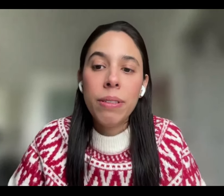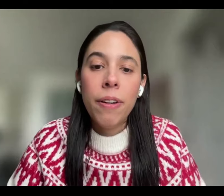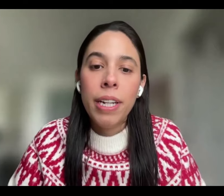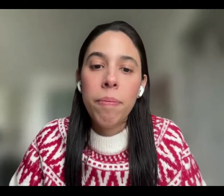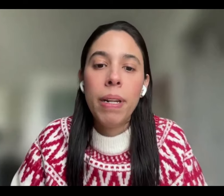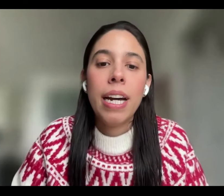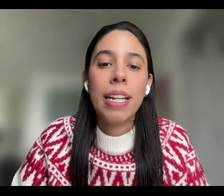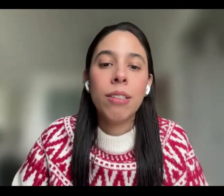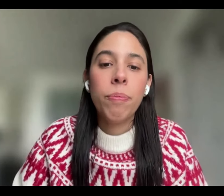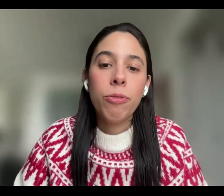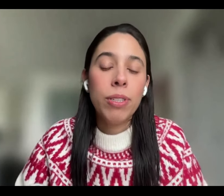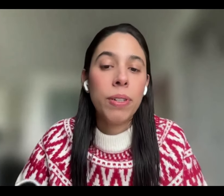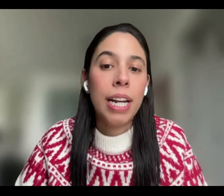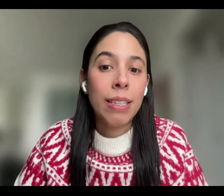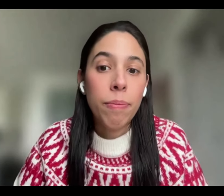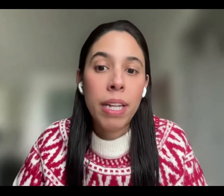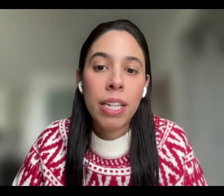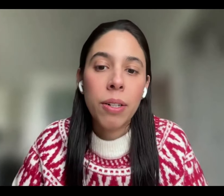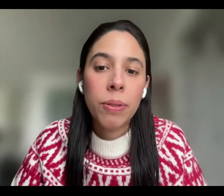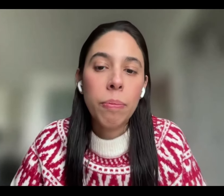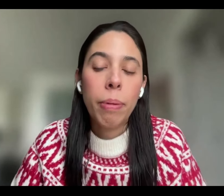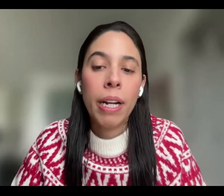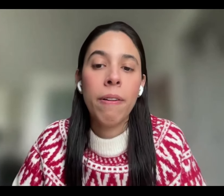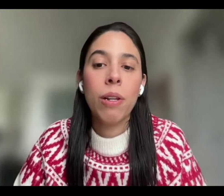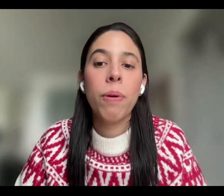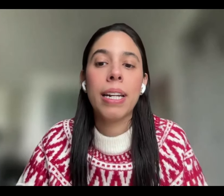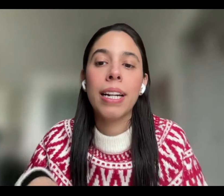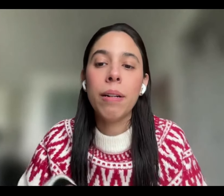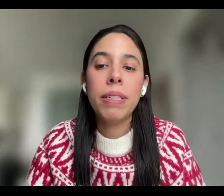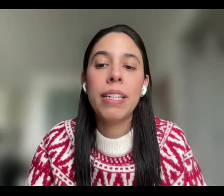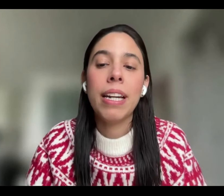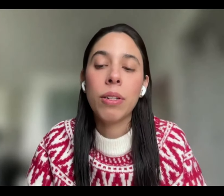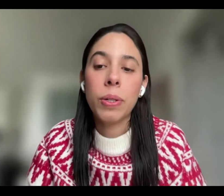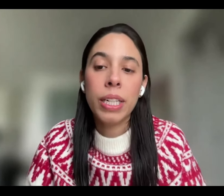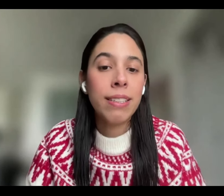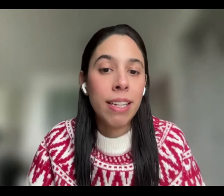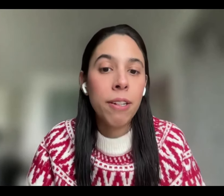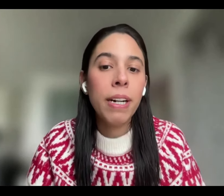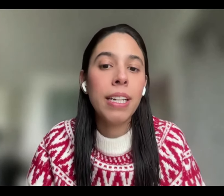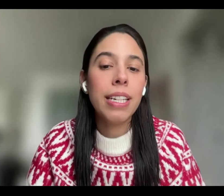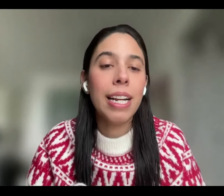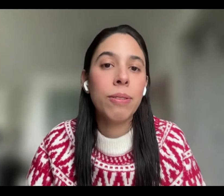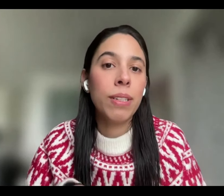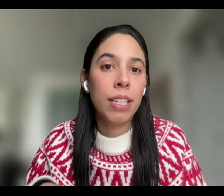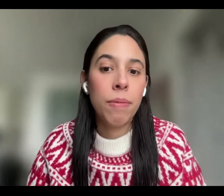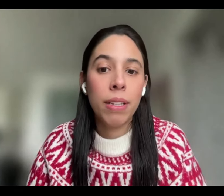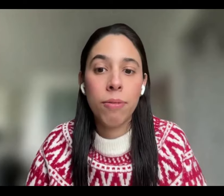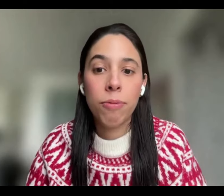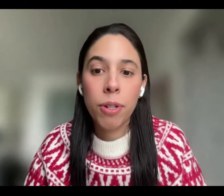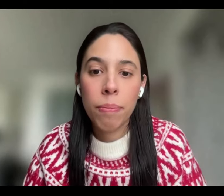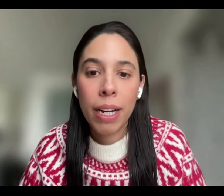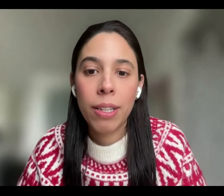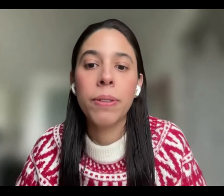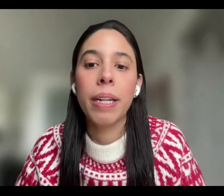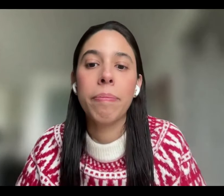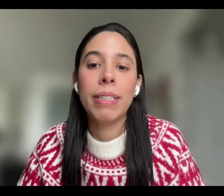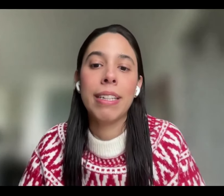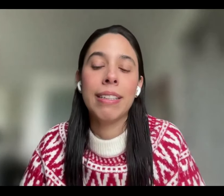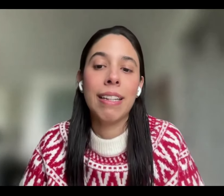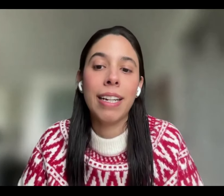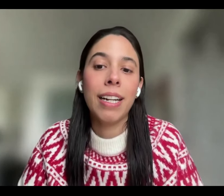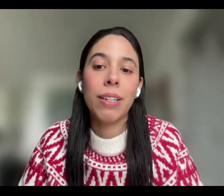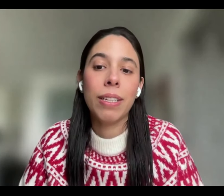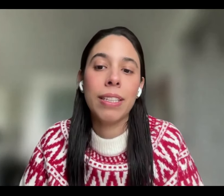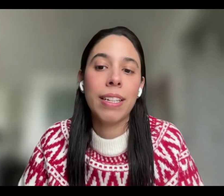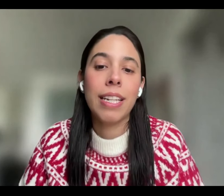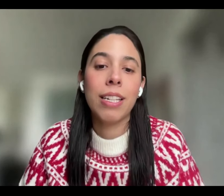criterios deben emplear los profesionales médicos para evaluar la capacidad cognitiva y el consentimiento informado en